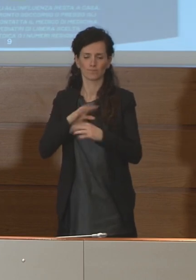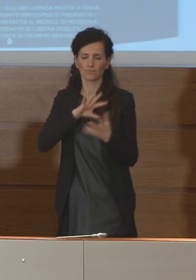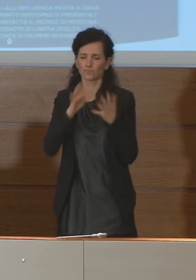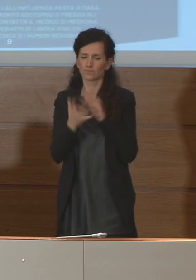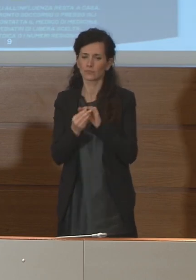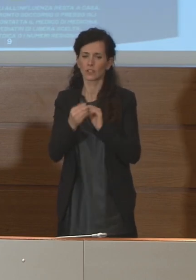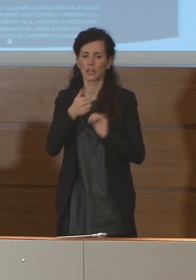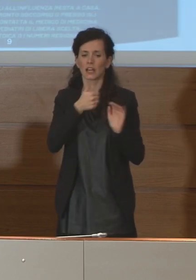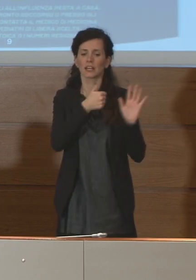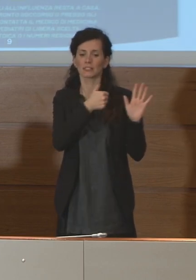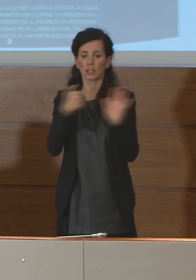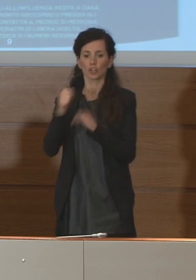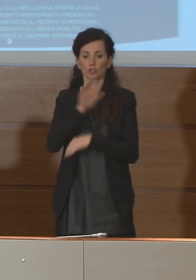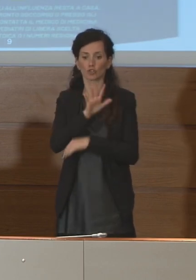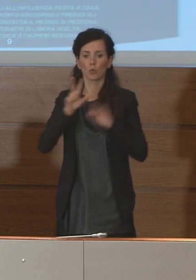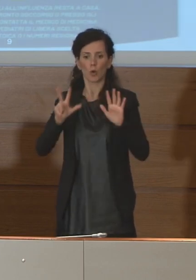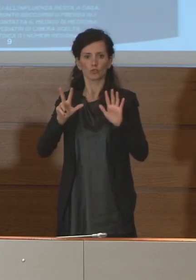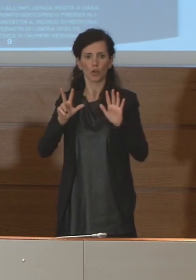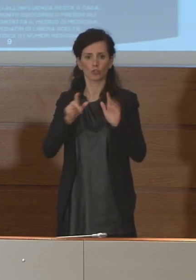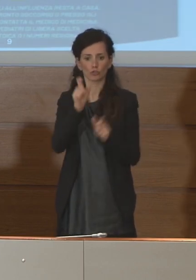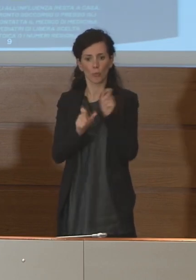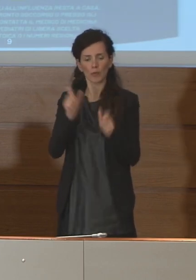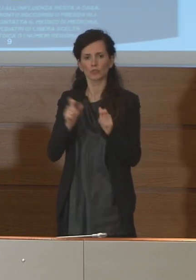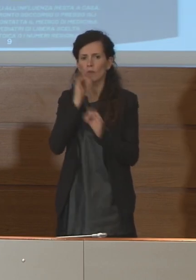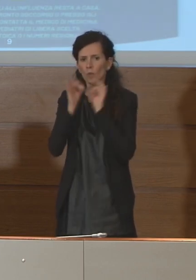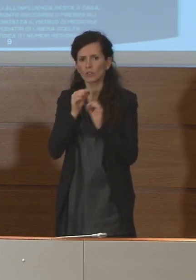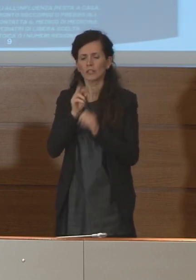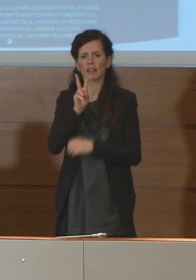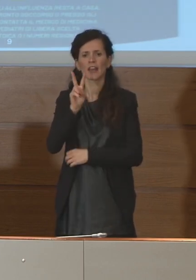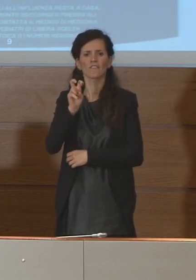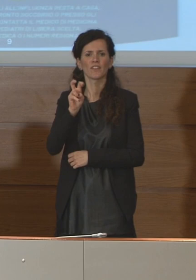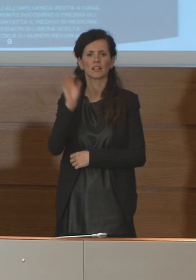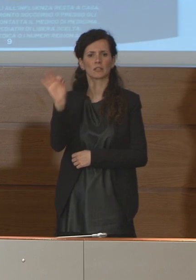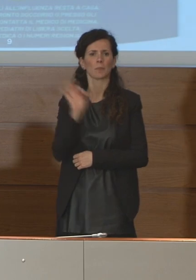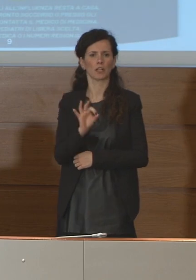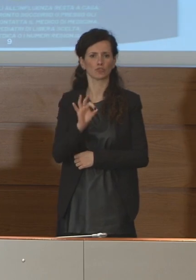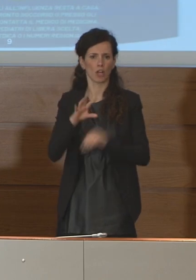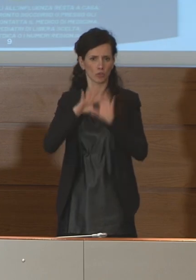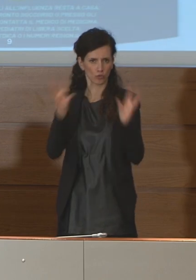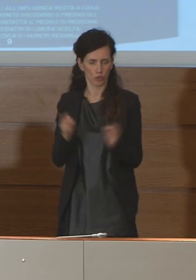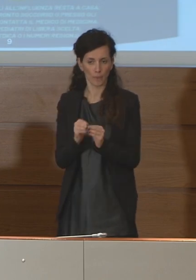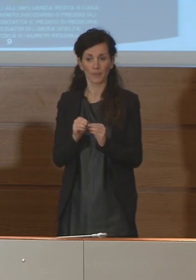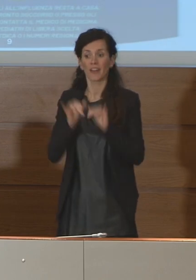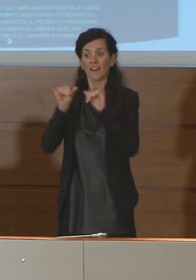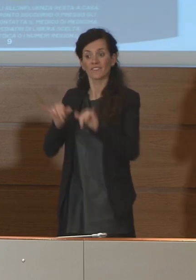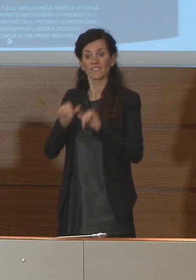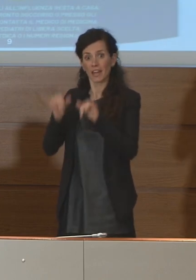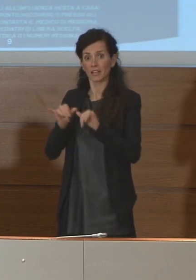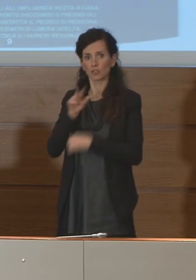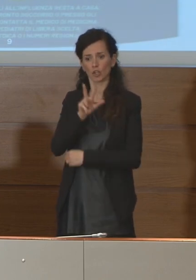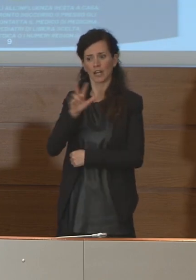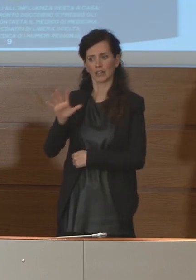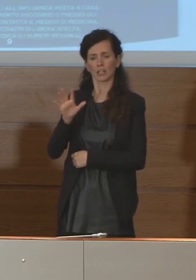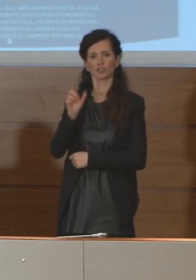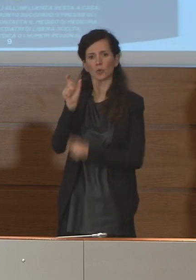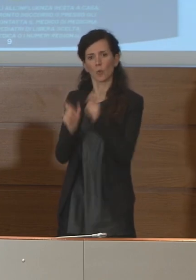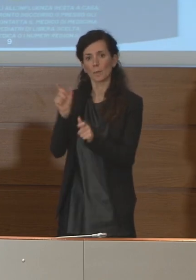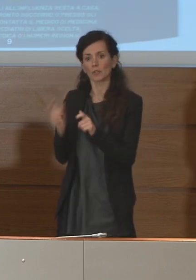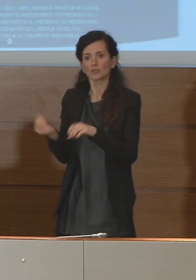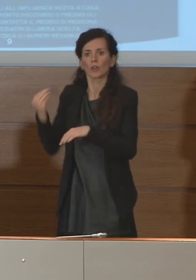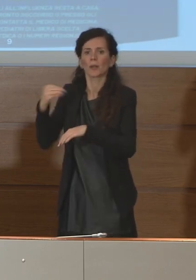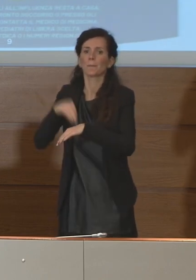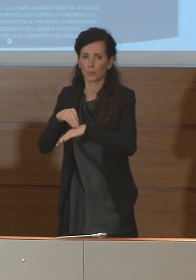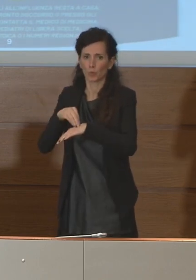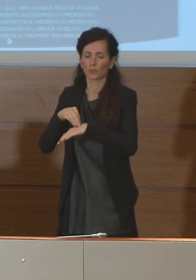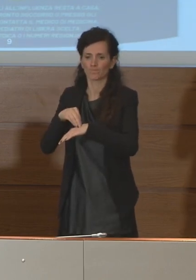658 persone pari al 20 per cento del totale. In Veneto 35 persone in più, con